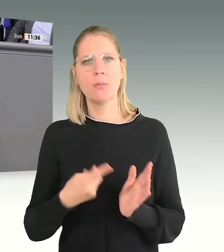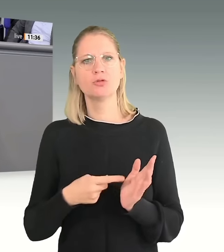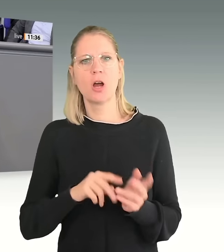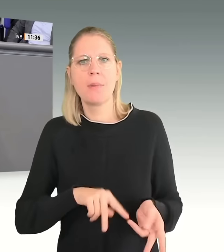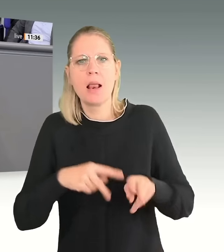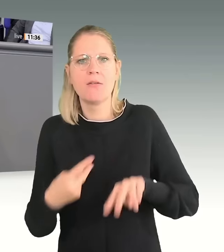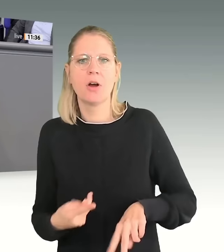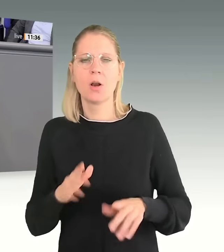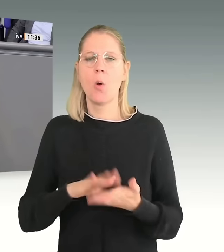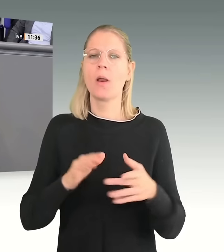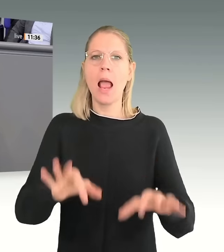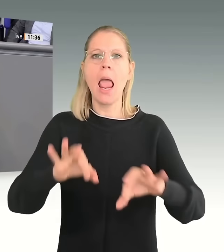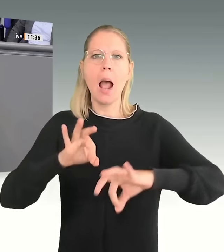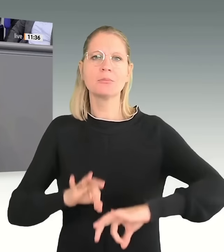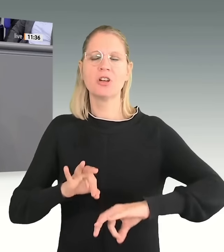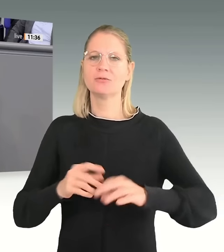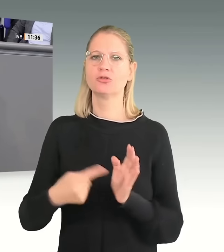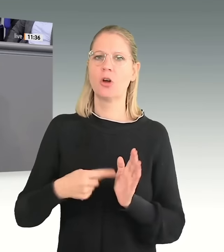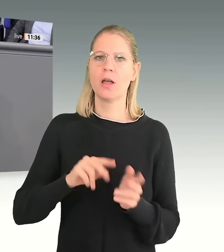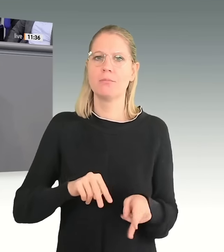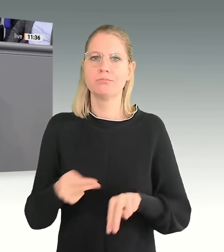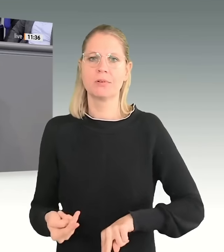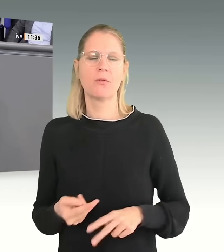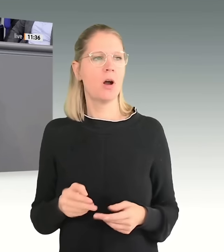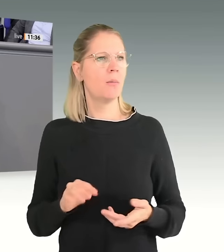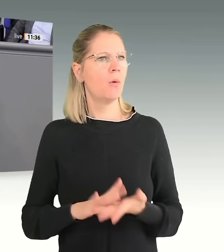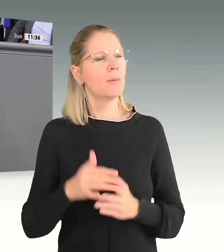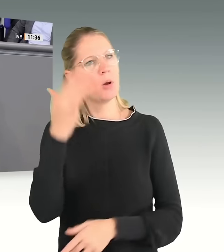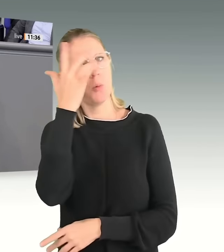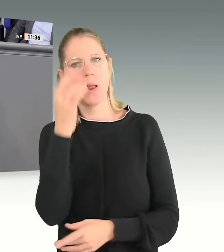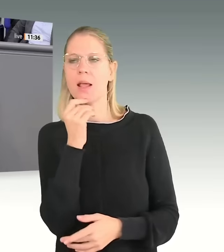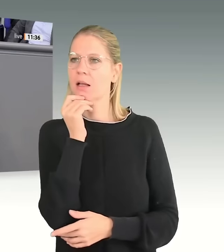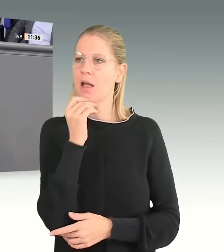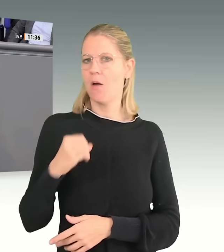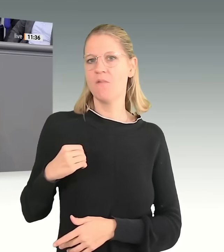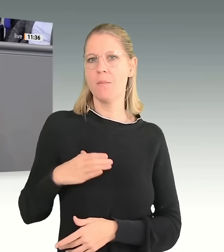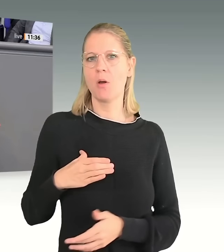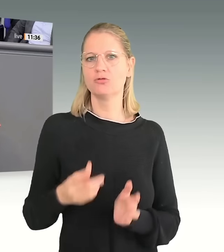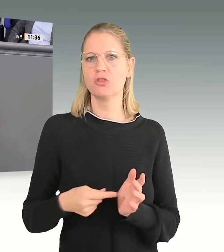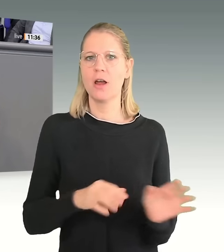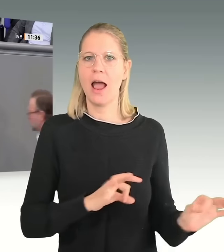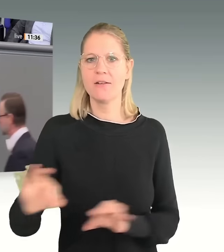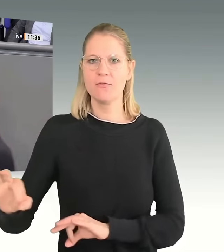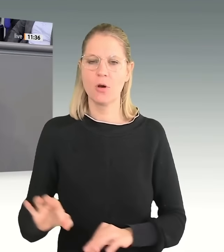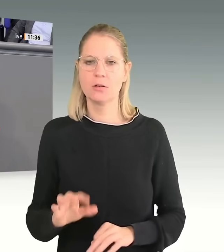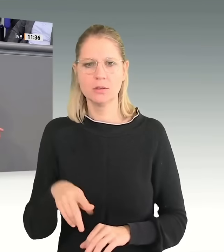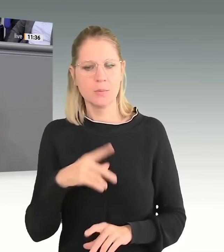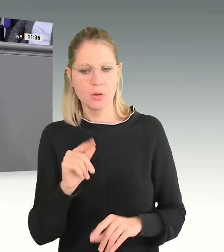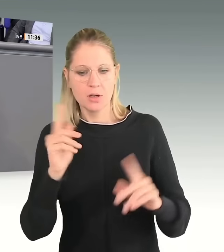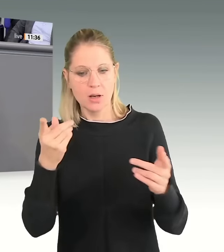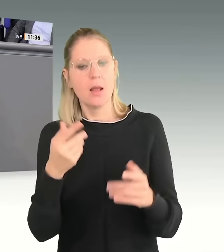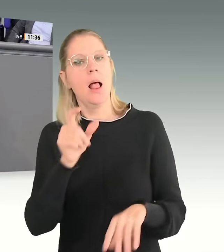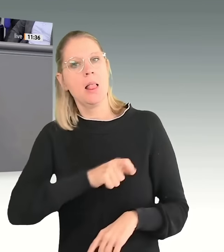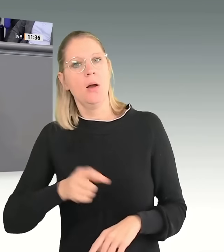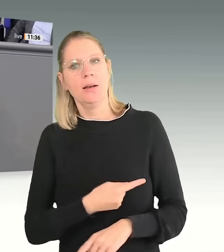Reform der Erbschaftssteuer oder beispielsweise mal darüber nachzudenken, über eine Einführung der Vermögenssteuer, damit die, die ganz wenig Geld verdienen, auch mehr